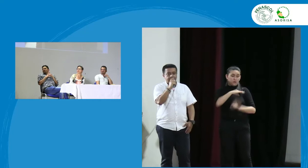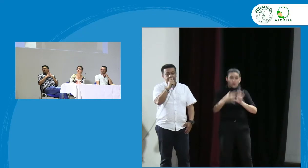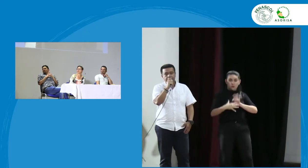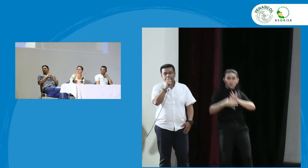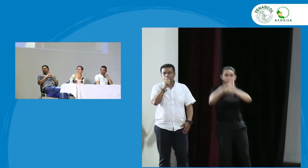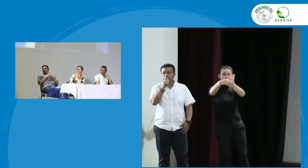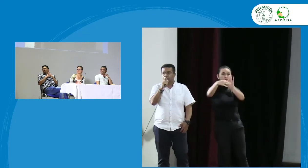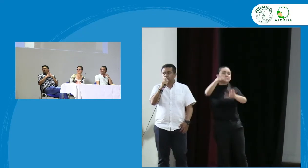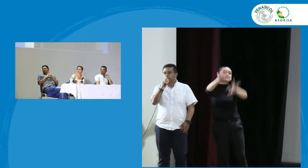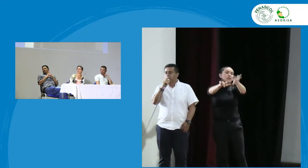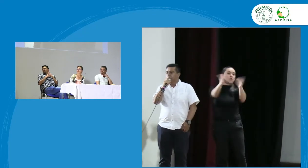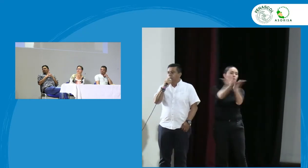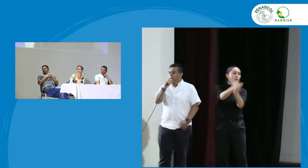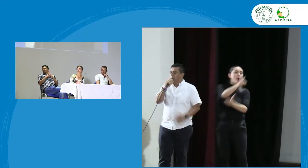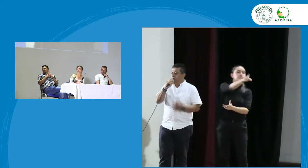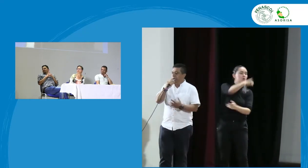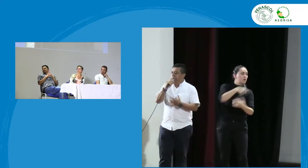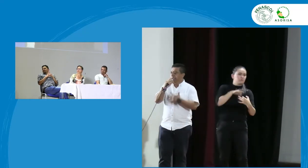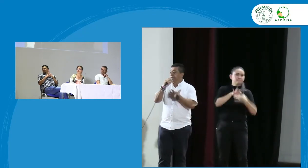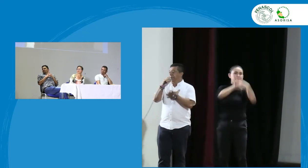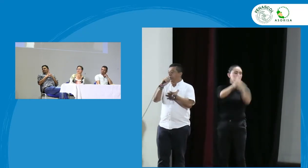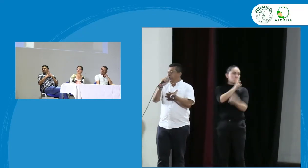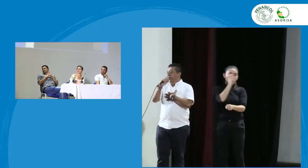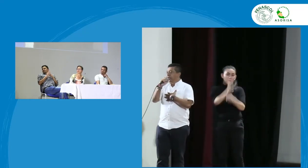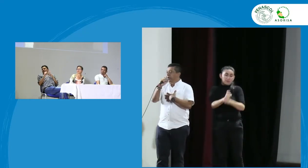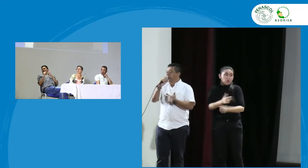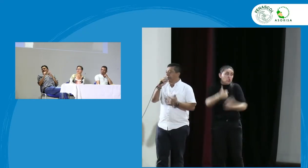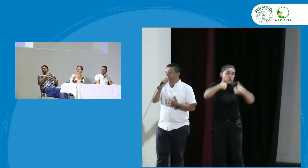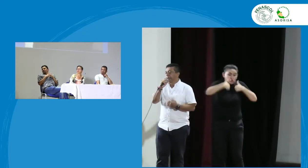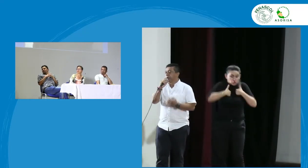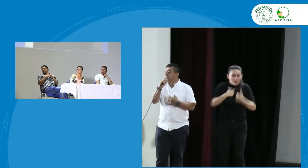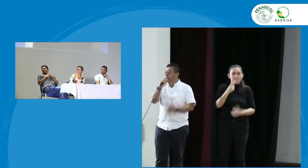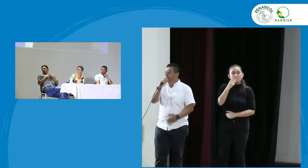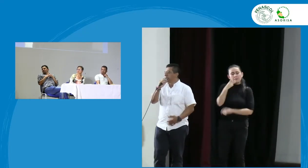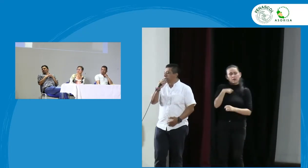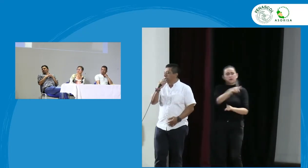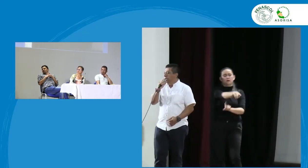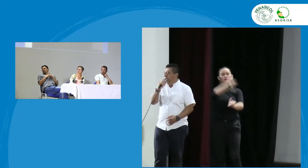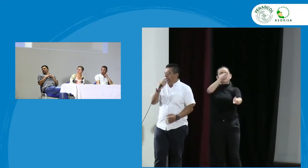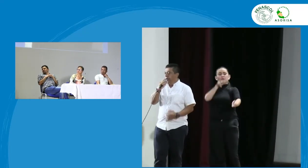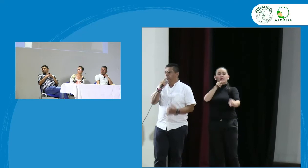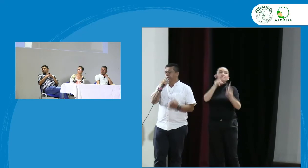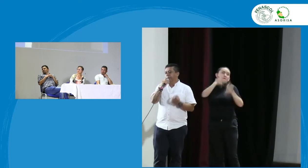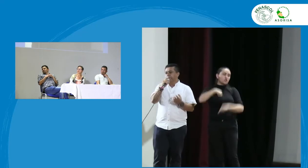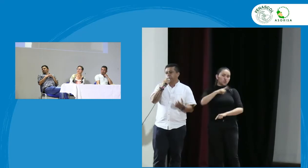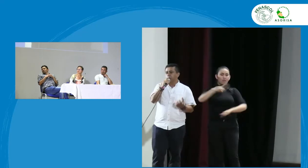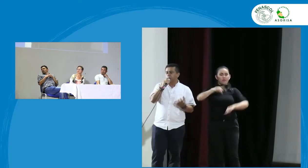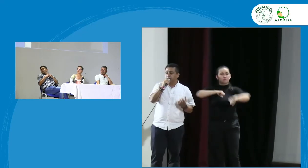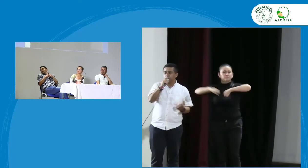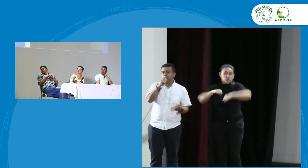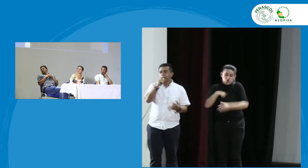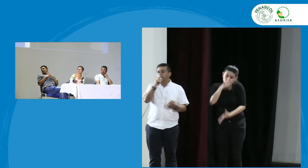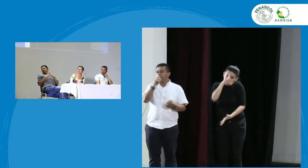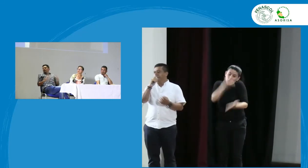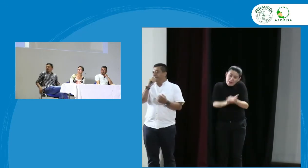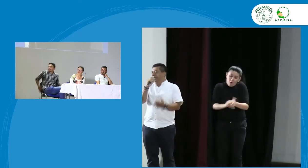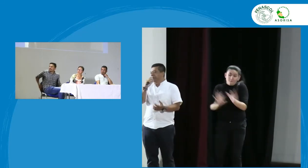Secretaría de Educación no sé desde mi punto de vista como padre y como líder creo que Fuenas Col y Sordá jugar un papel más